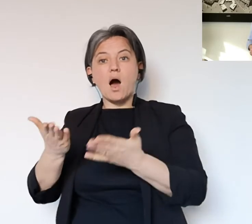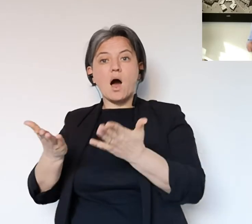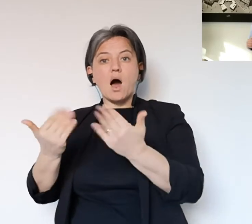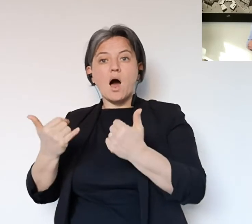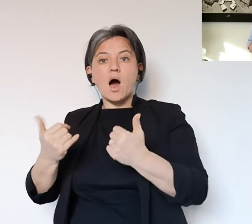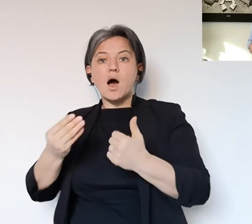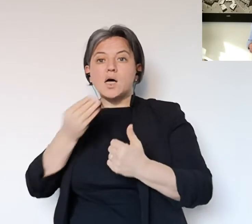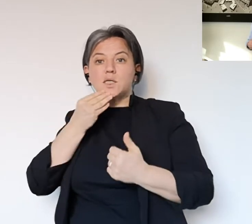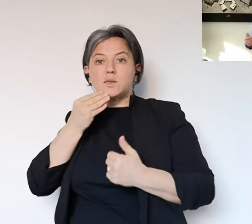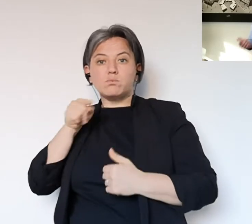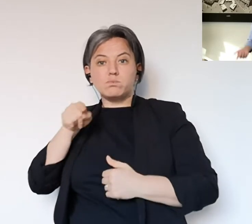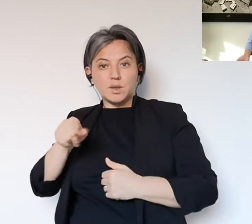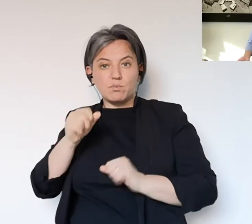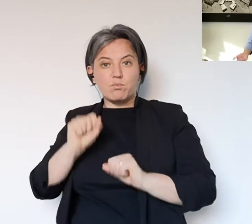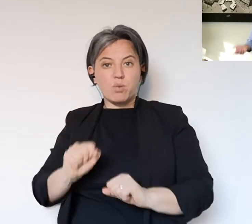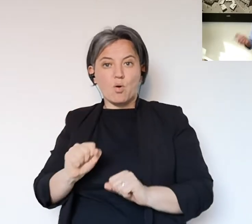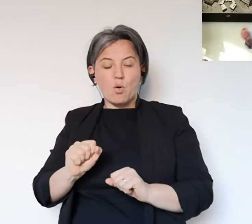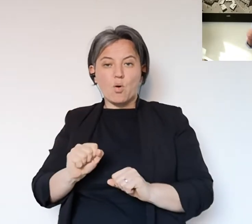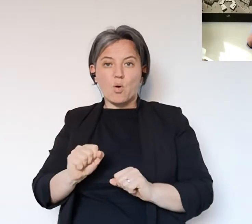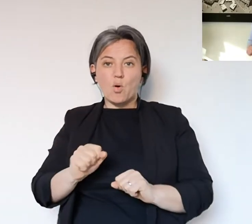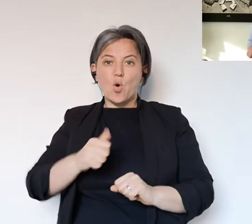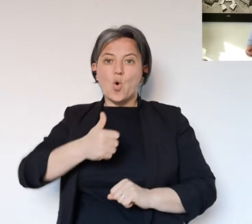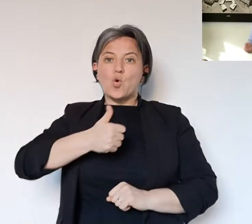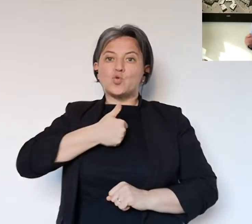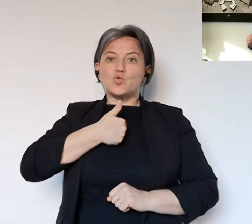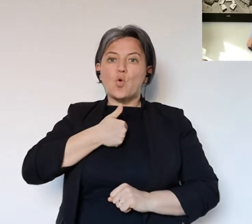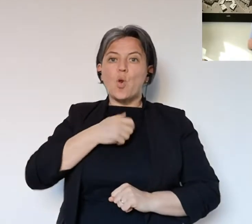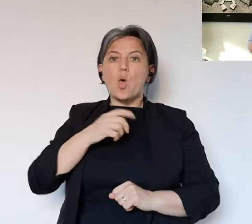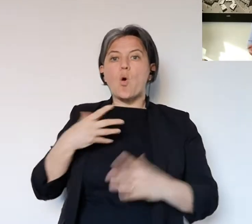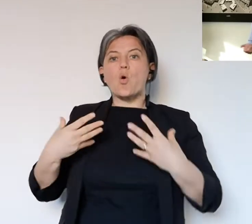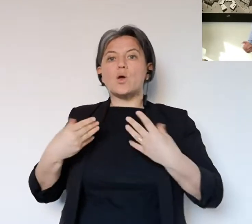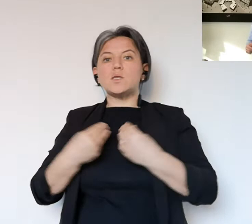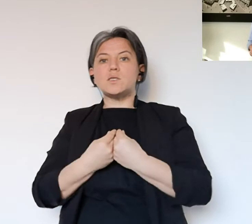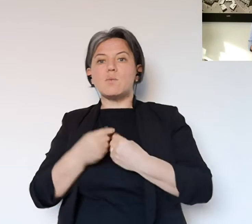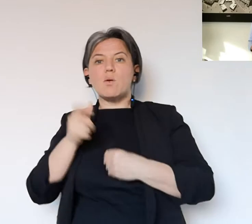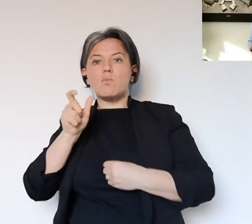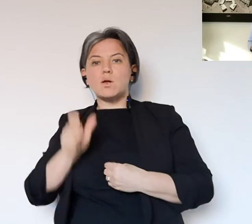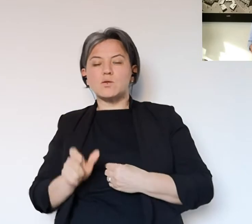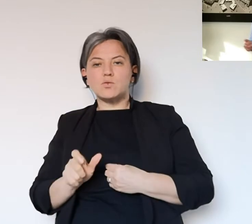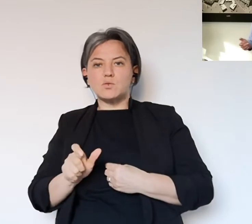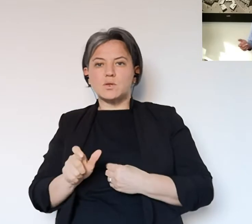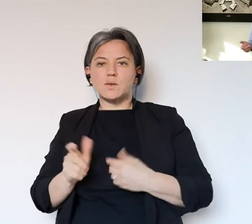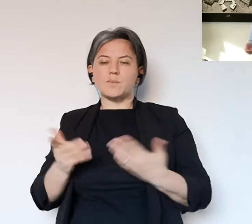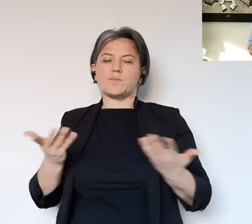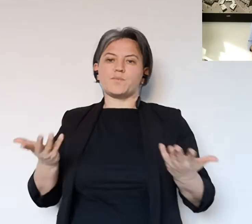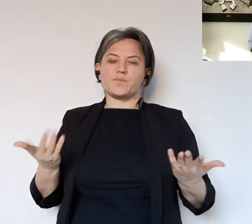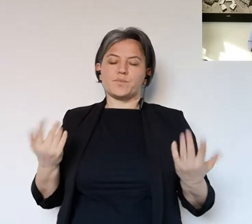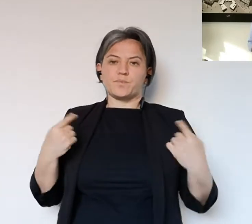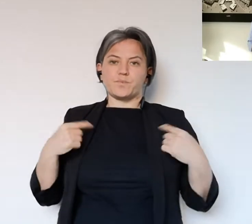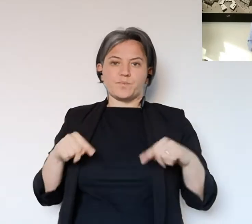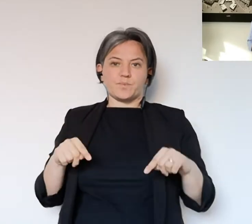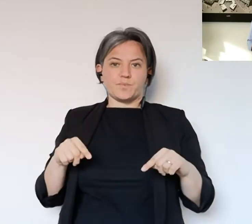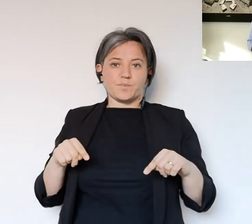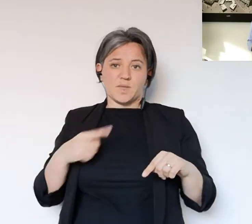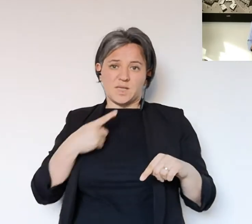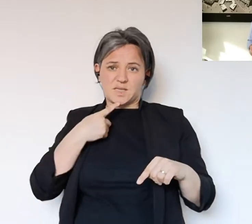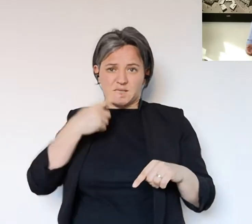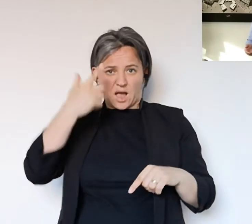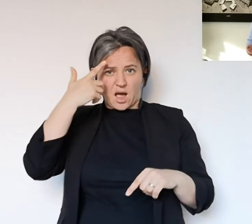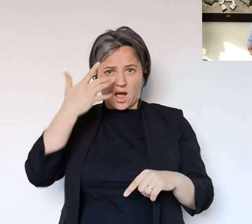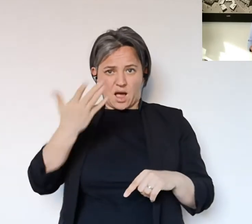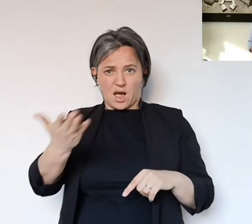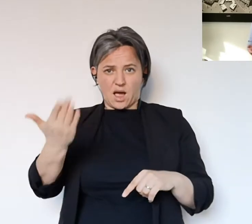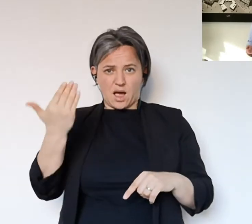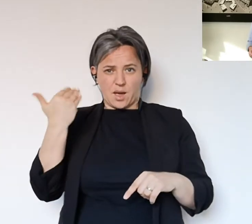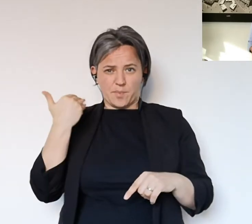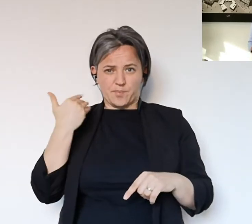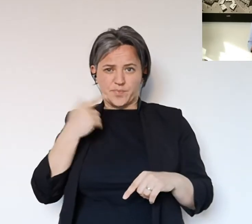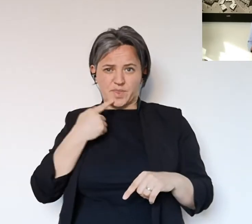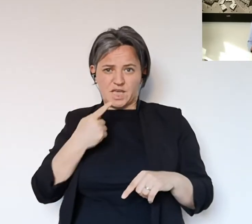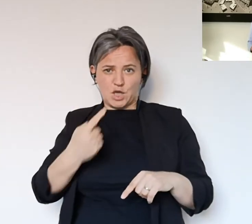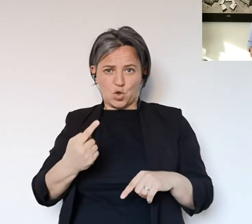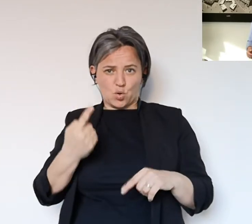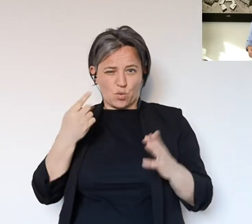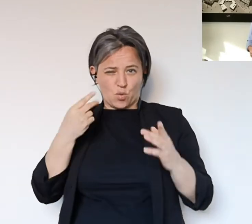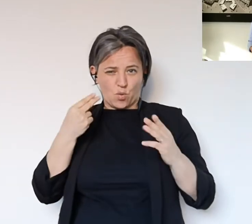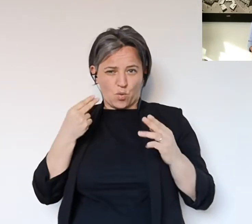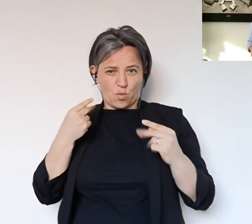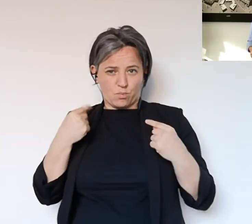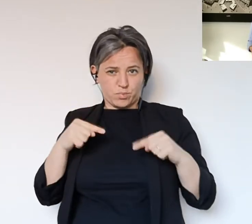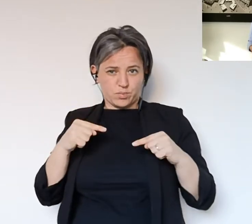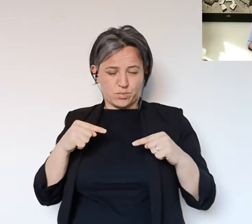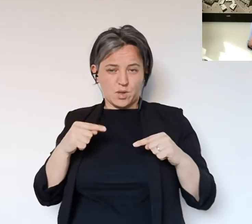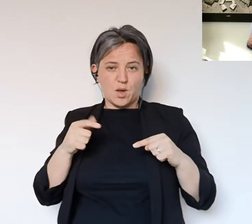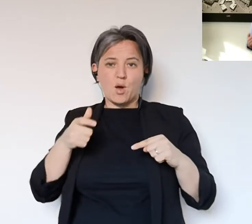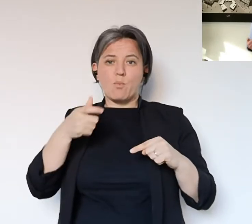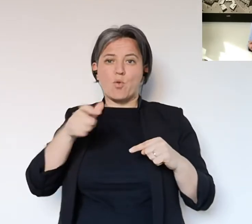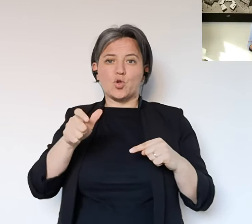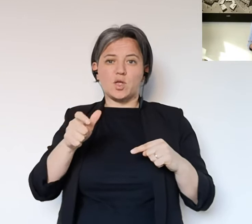soli ovviamente o accompagnati in auto da dei conviventi per fare la spesa. Questo lo